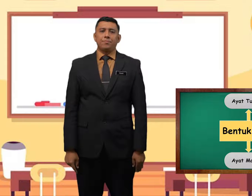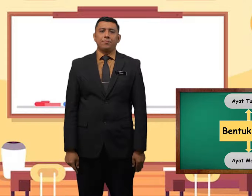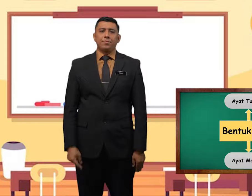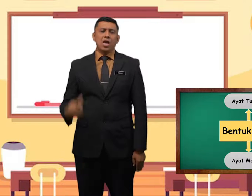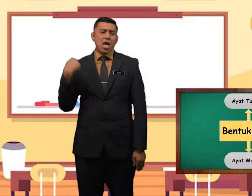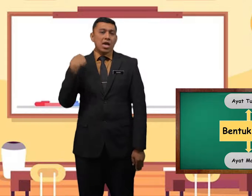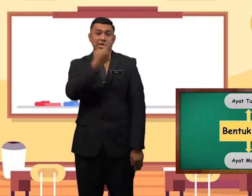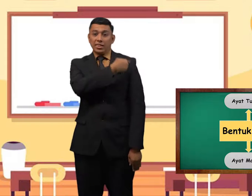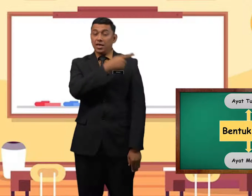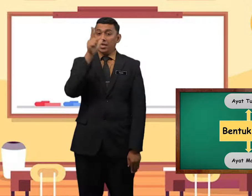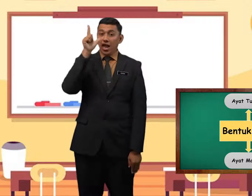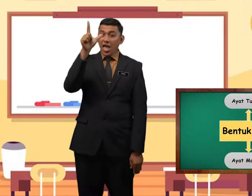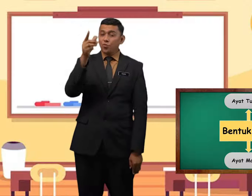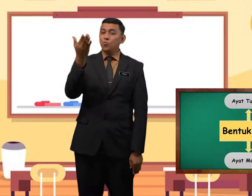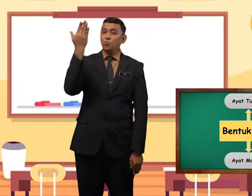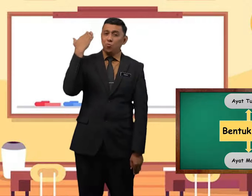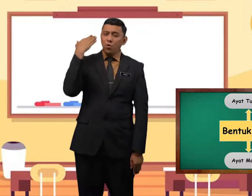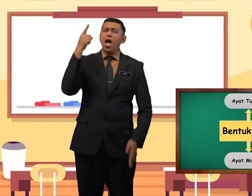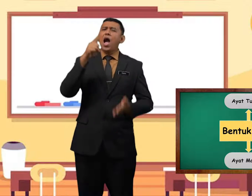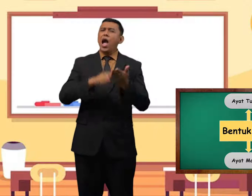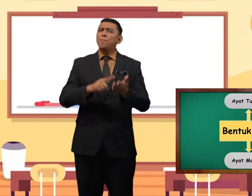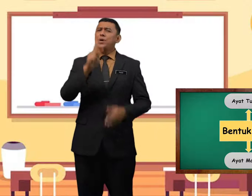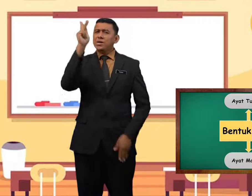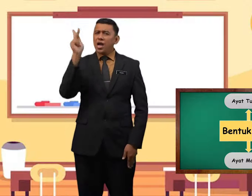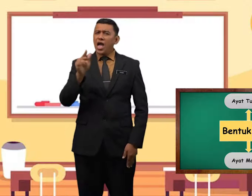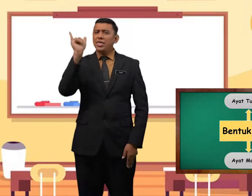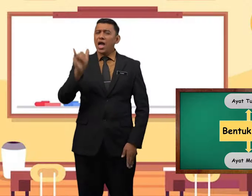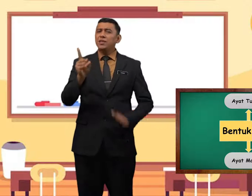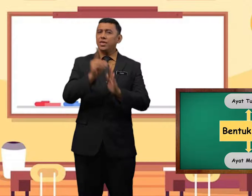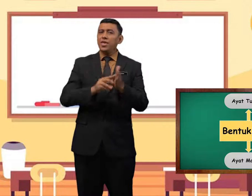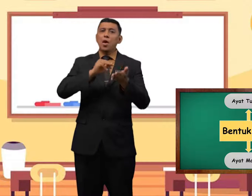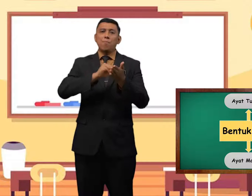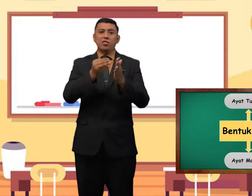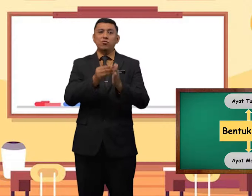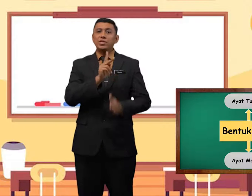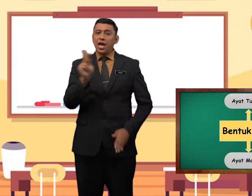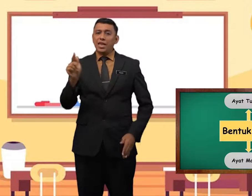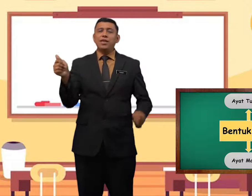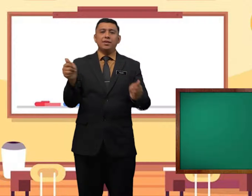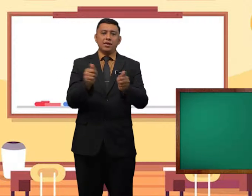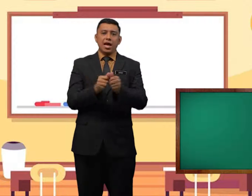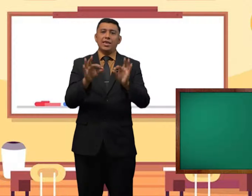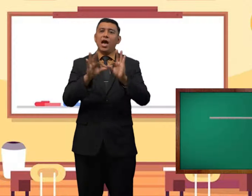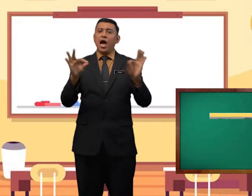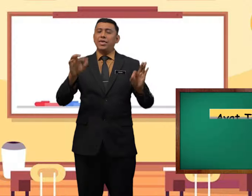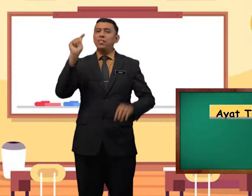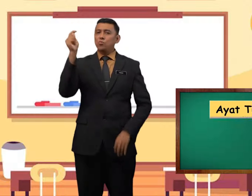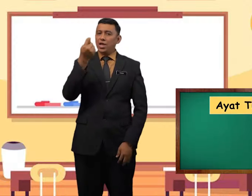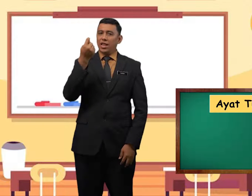kita lihat dulu apakah yang dimaksudkan dengan ayat tunggal.